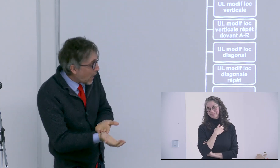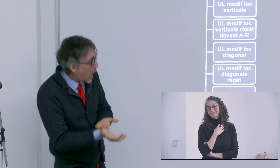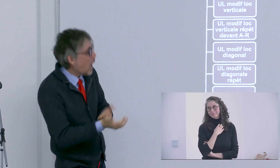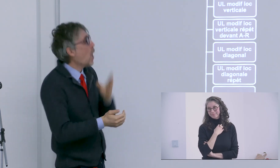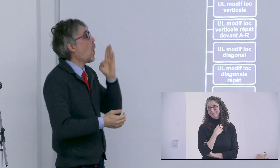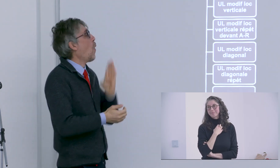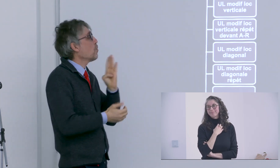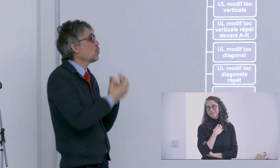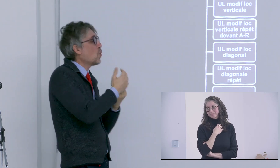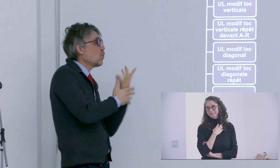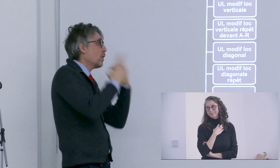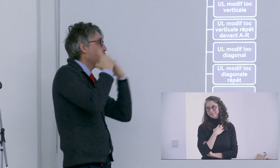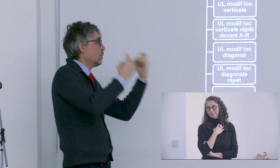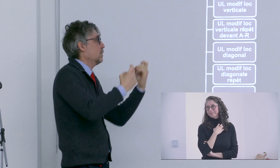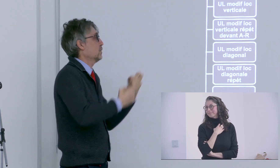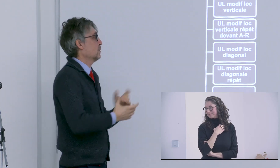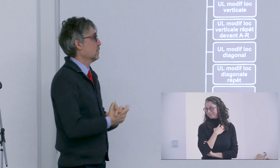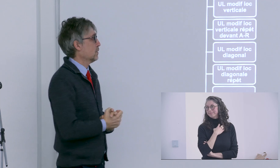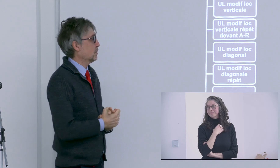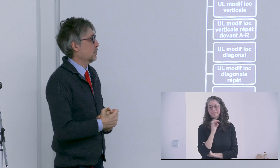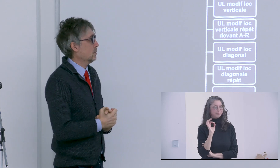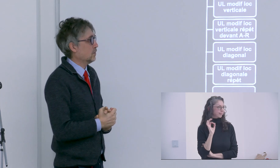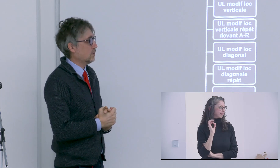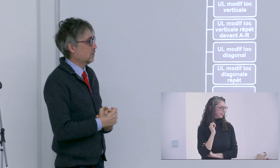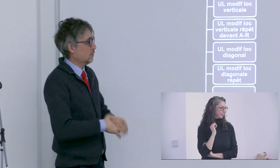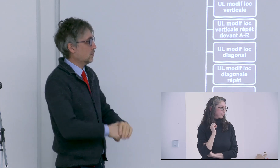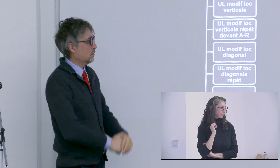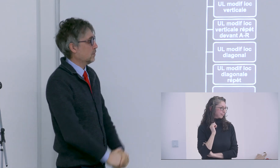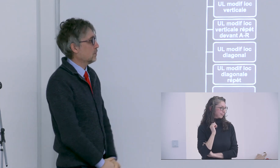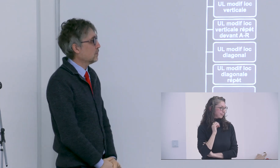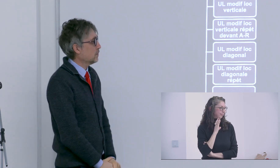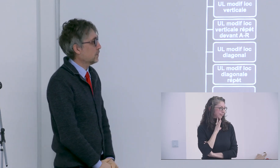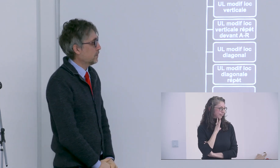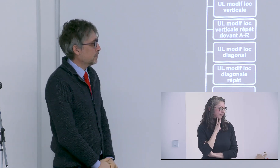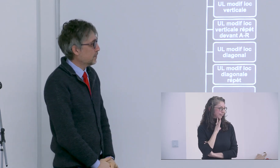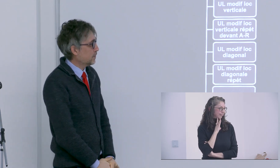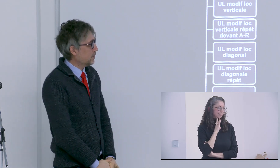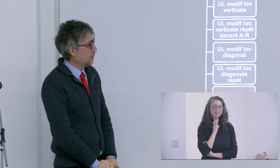là avec l'approche de Millet comment est-ce que ça va aboutir à une nouvelle théorie